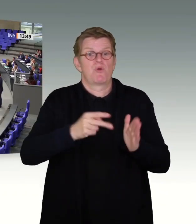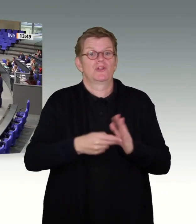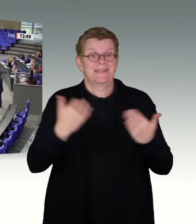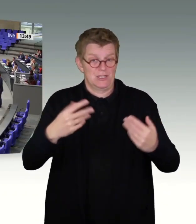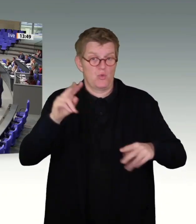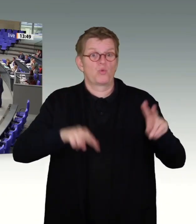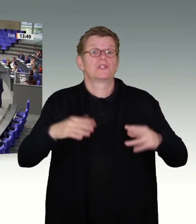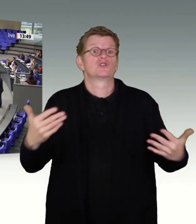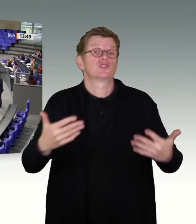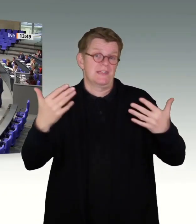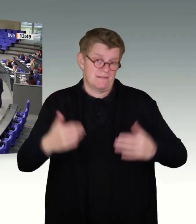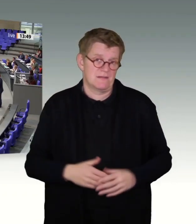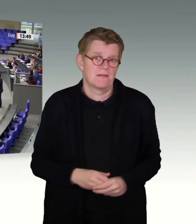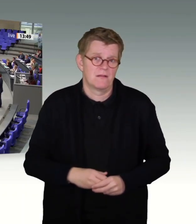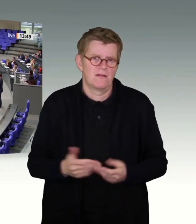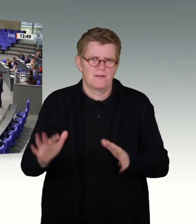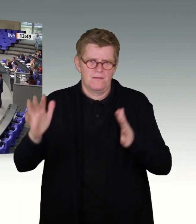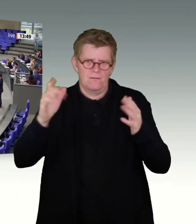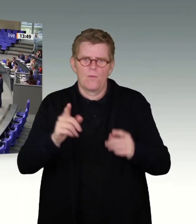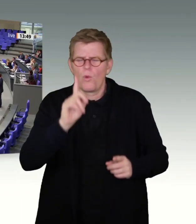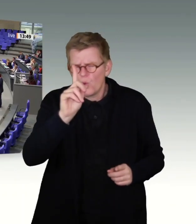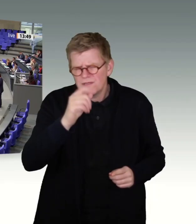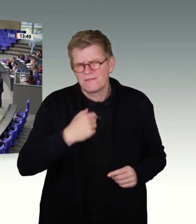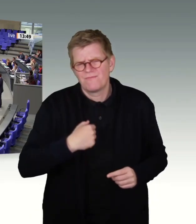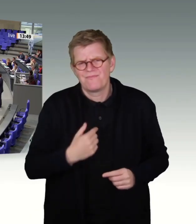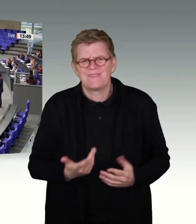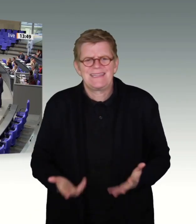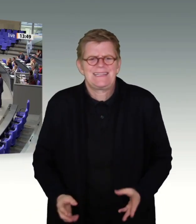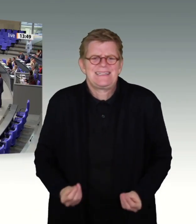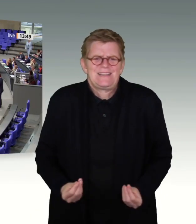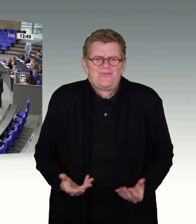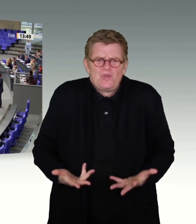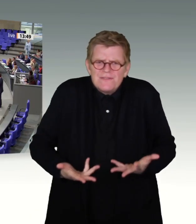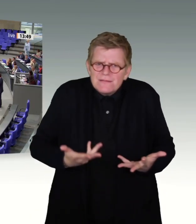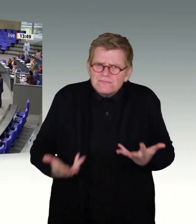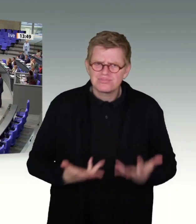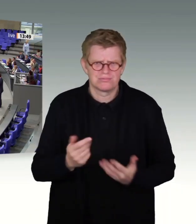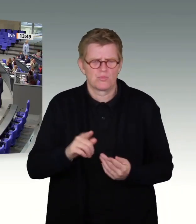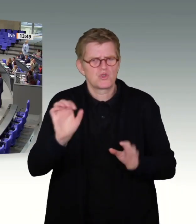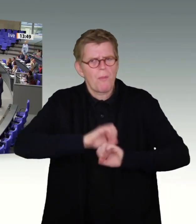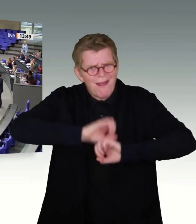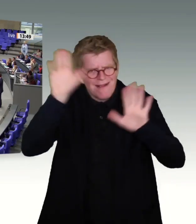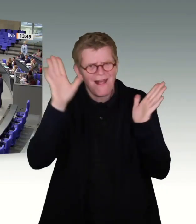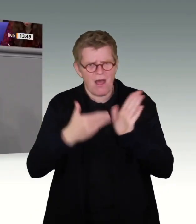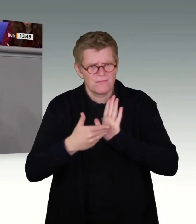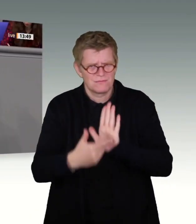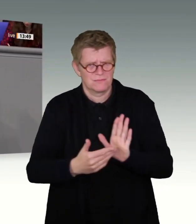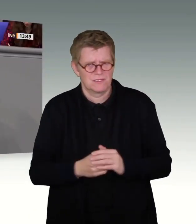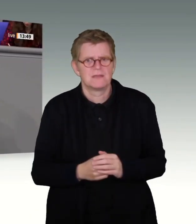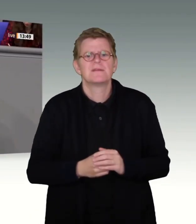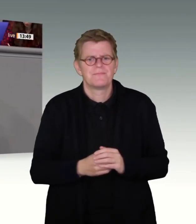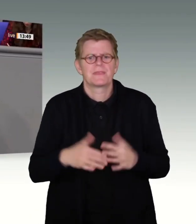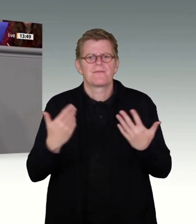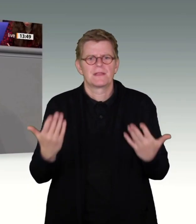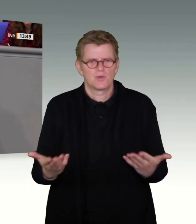Und es widerstrebt mir ausdrücklich, und das muss ja wirklich noch mal in aller Klarheit, in aller Öffentlichkeit dargelegt werden, dass der